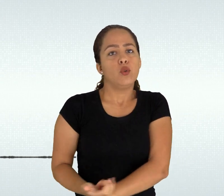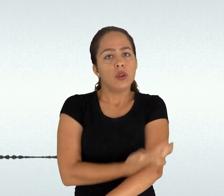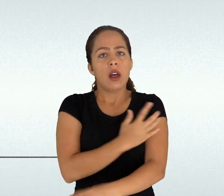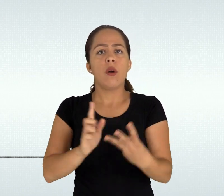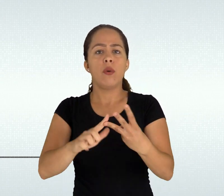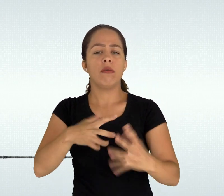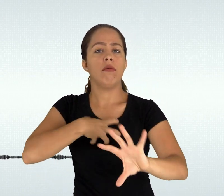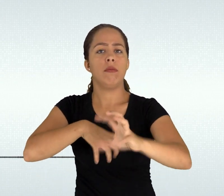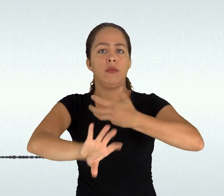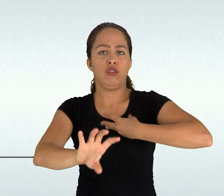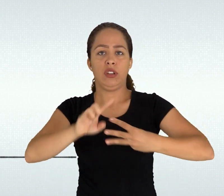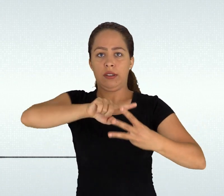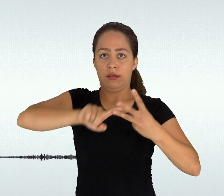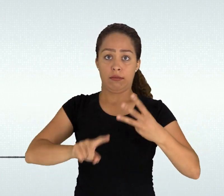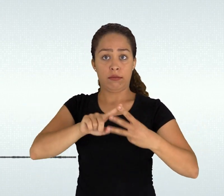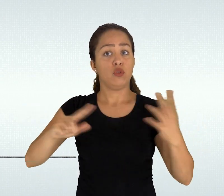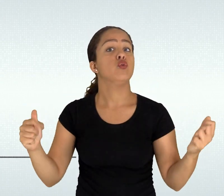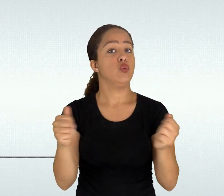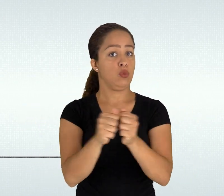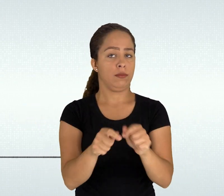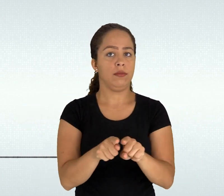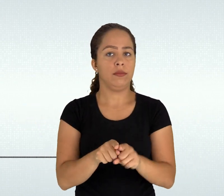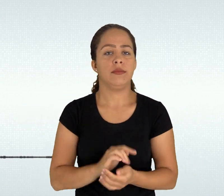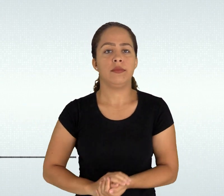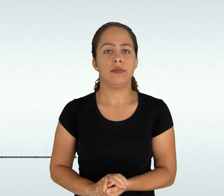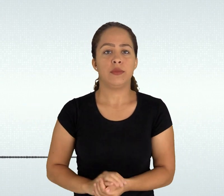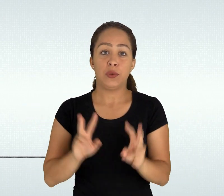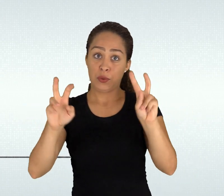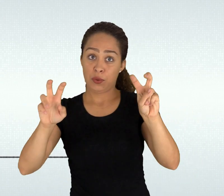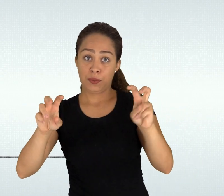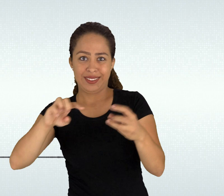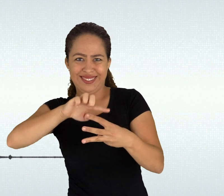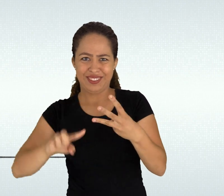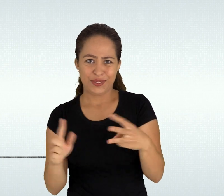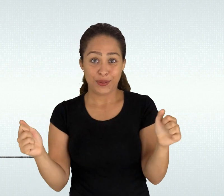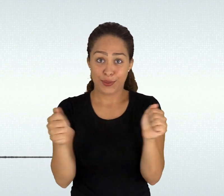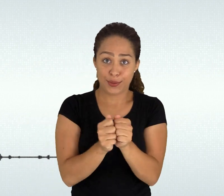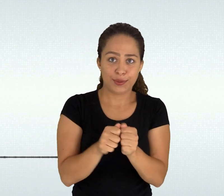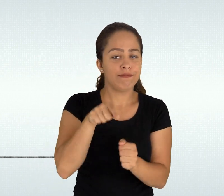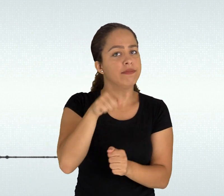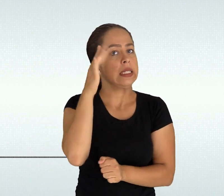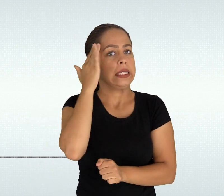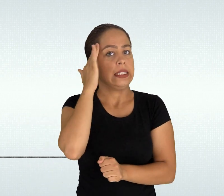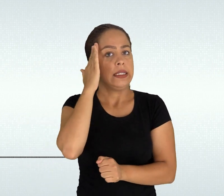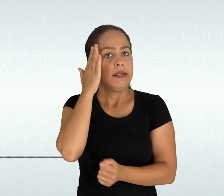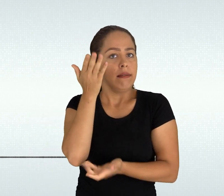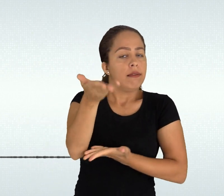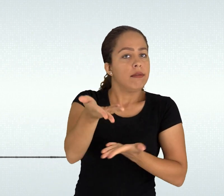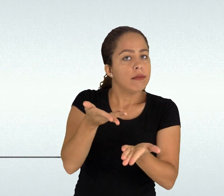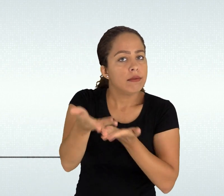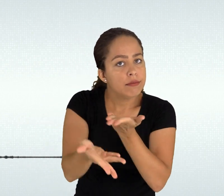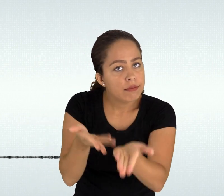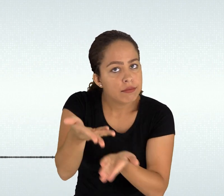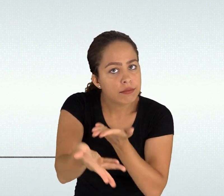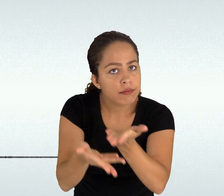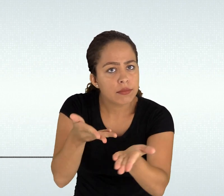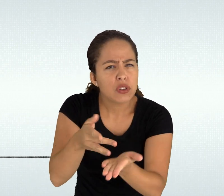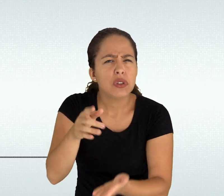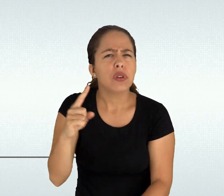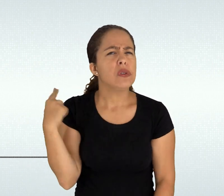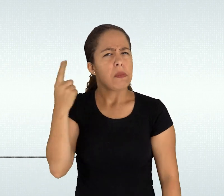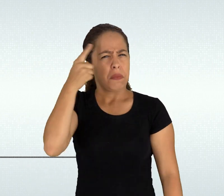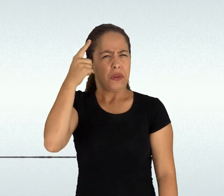entre conhecimento propedeutico e profissional assim como a fragmentação do conhecimento compartimentado em